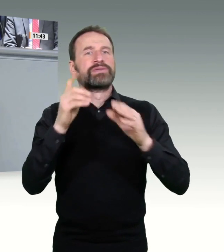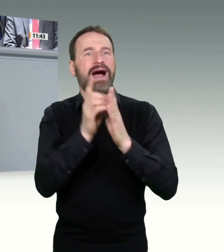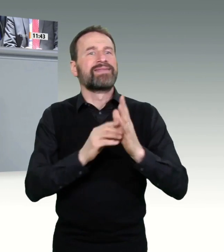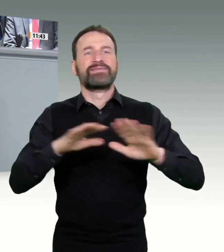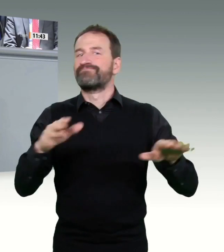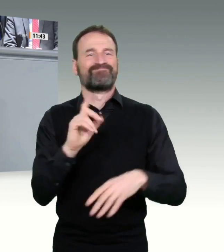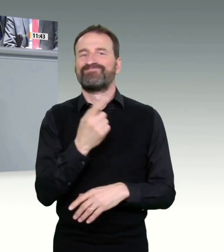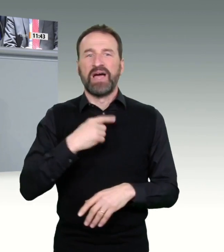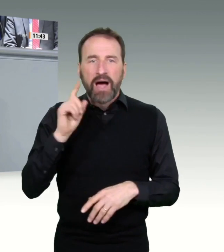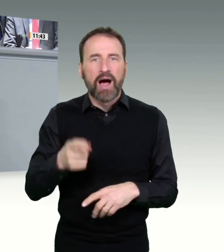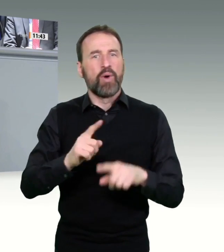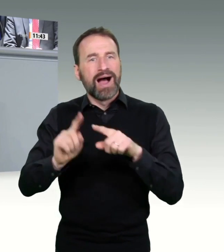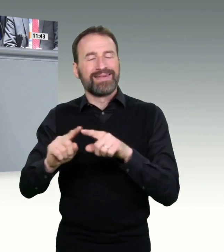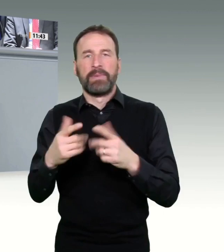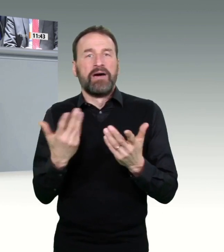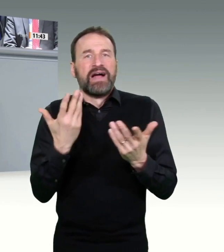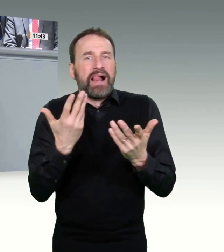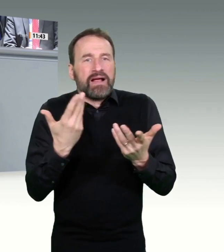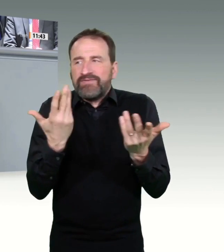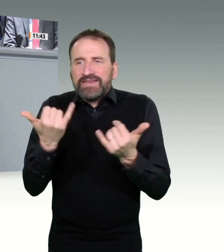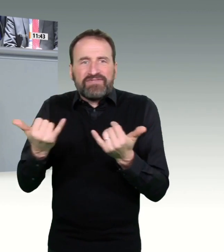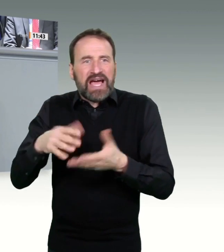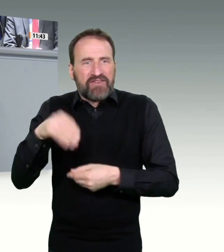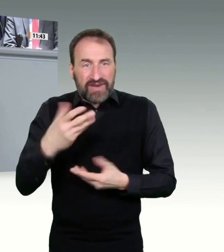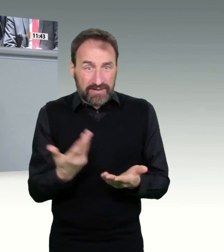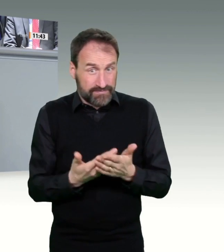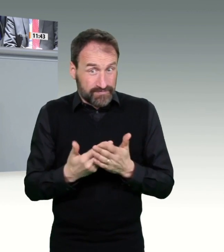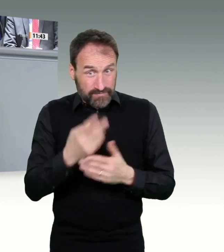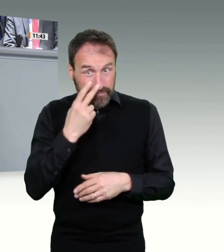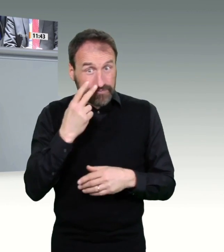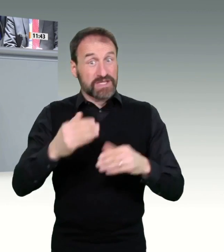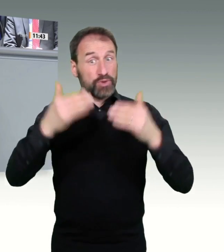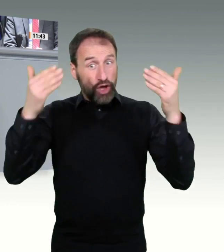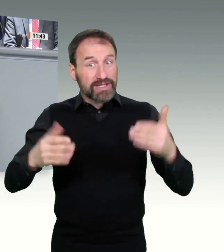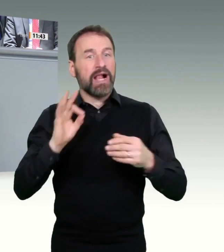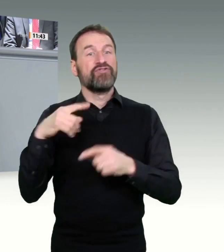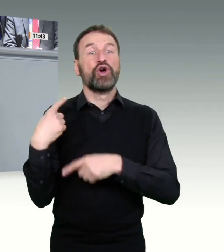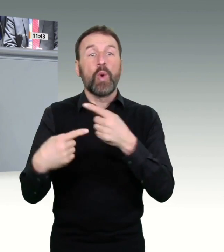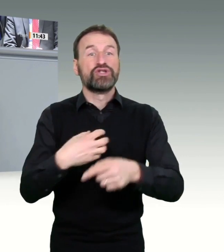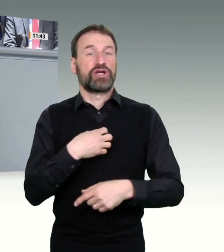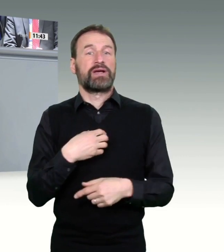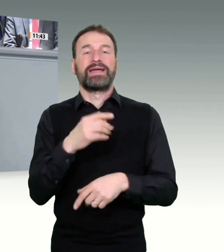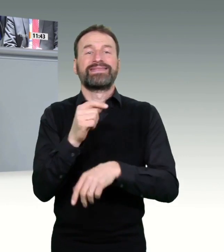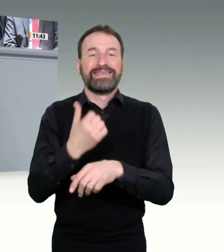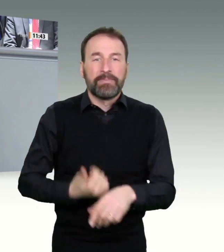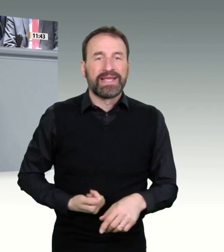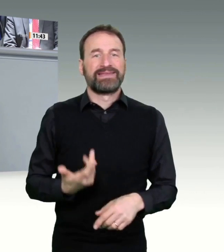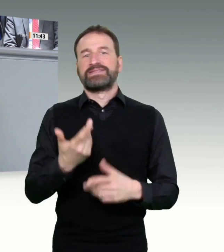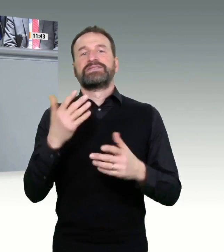nationale Bibliothek für Gesundheit einrichten. Denn wenn wir eins im letzten Jahr, wenn das deutlich geworden ist, dass doch beim Thema über das Wissen